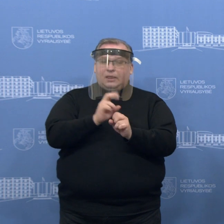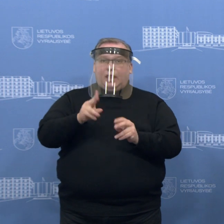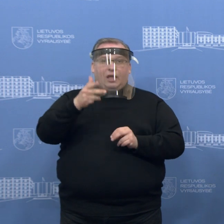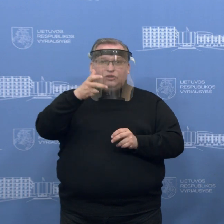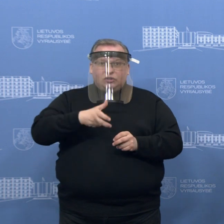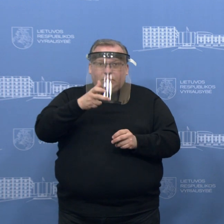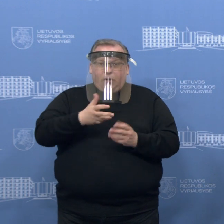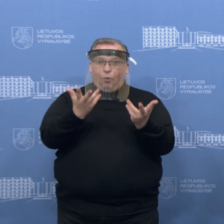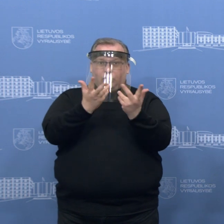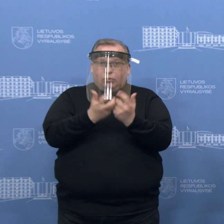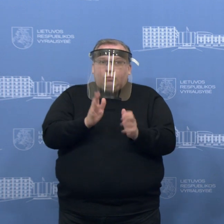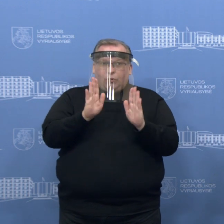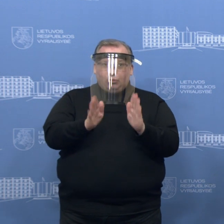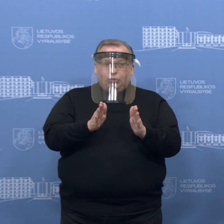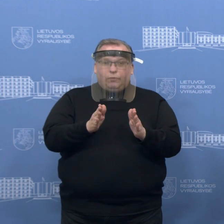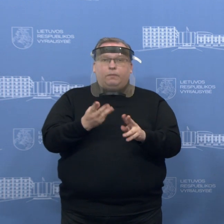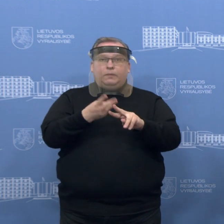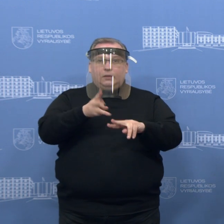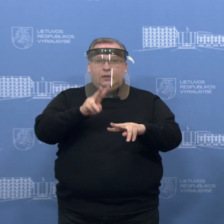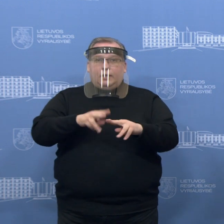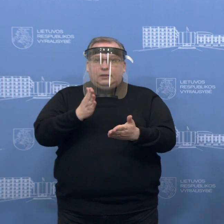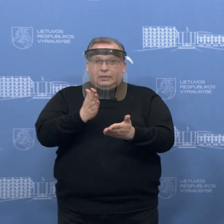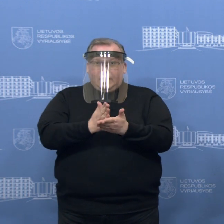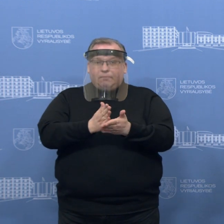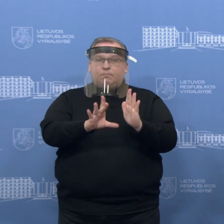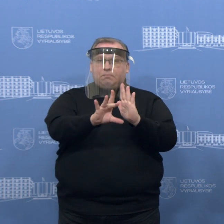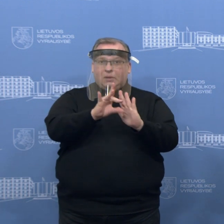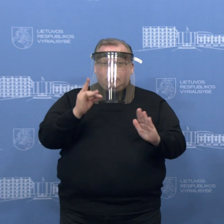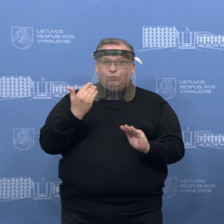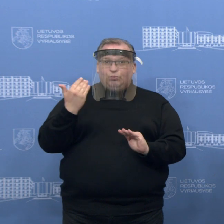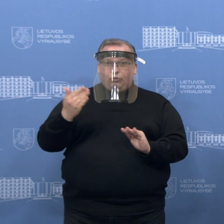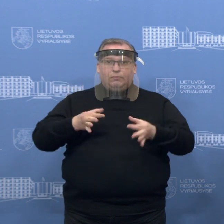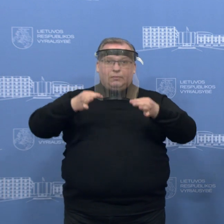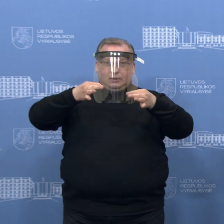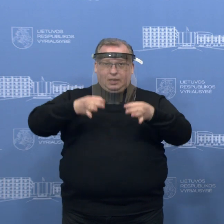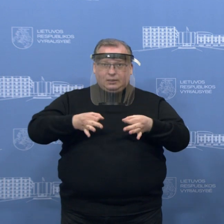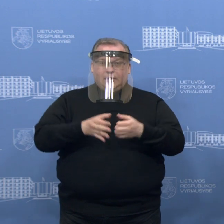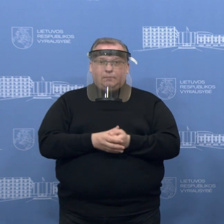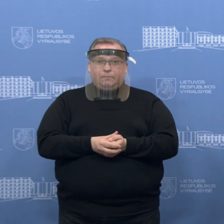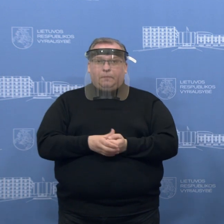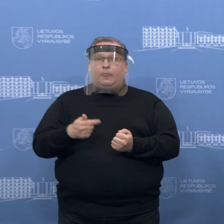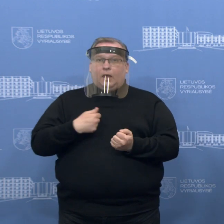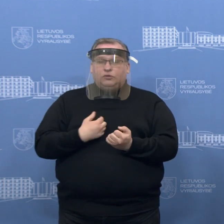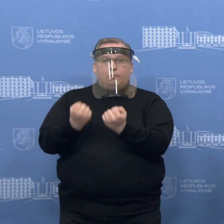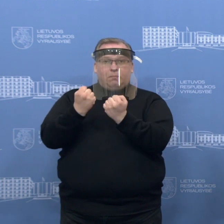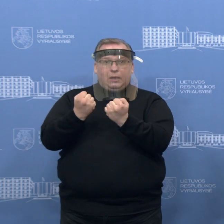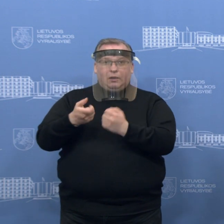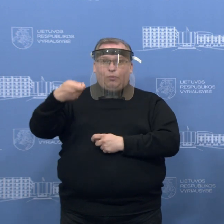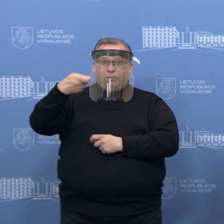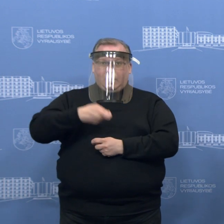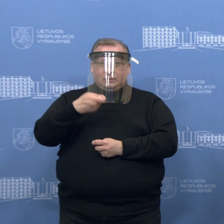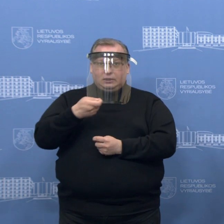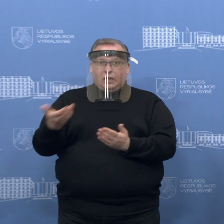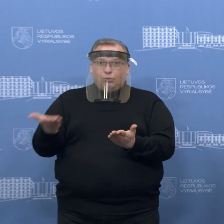automatiškai būtų tesiamos ir tai yra pasirinkimo teisė. Aš palaikėjau prezidento